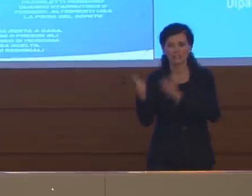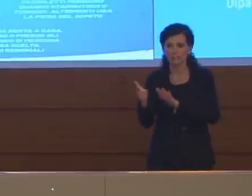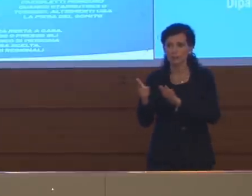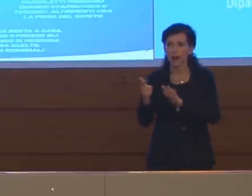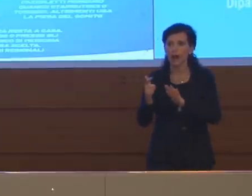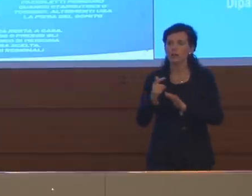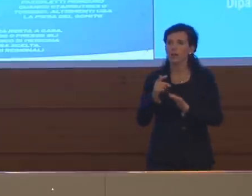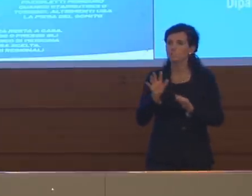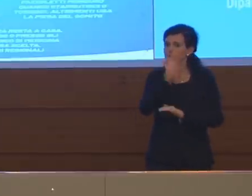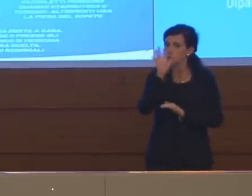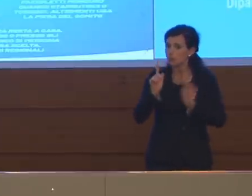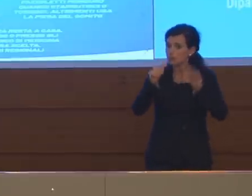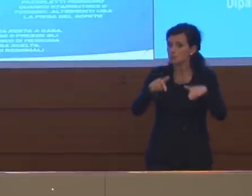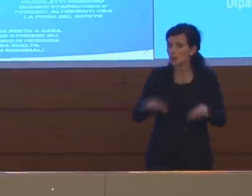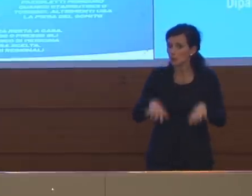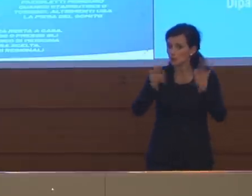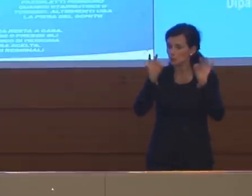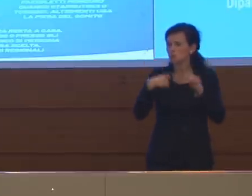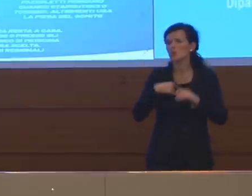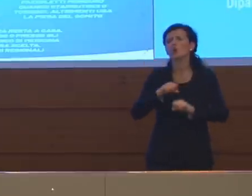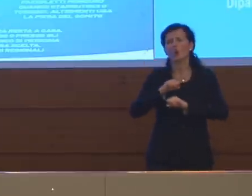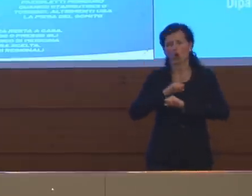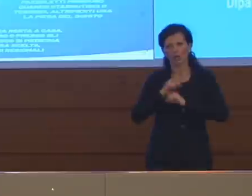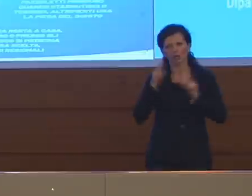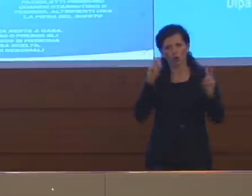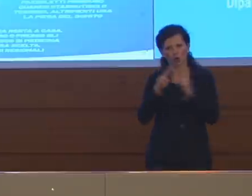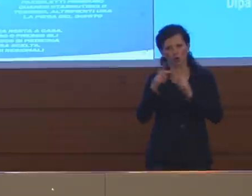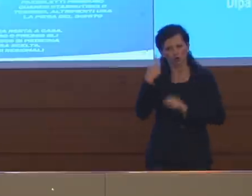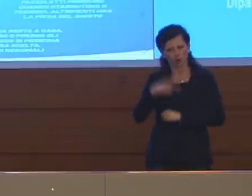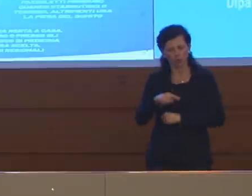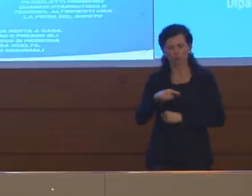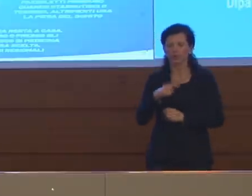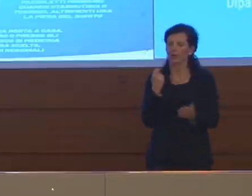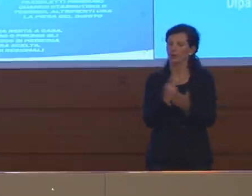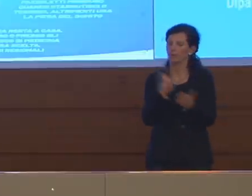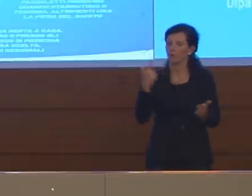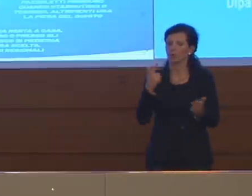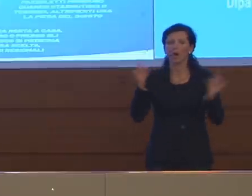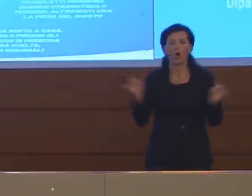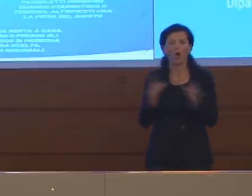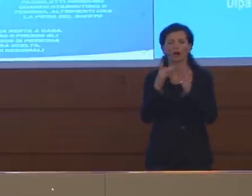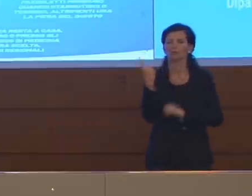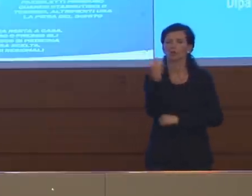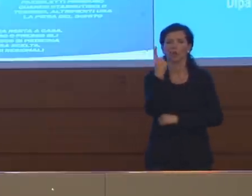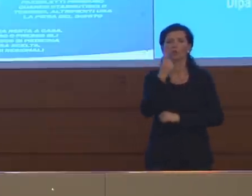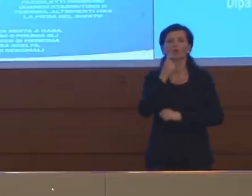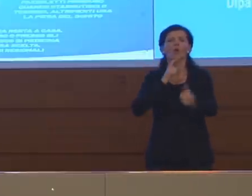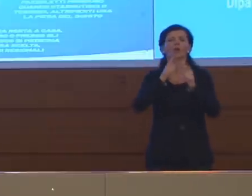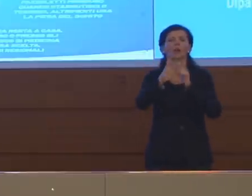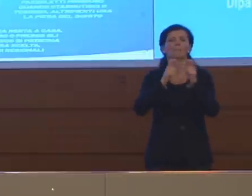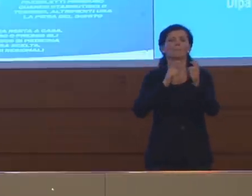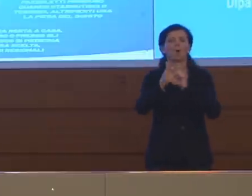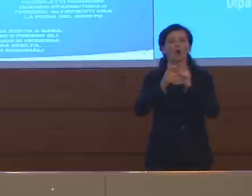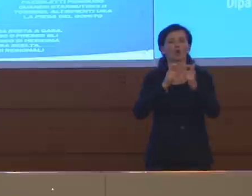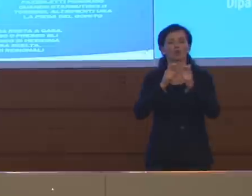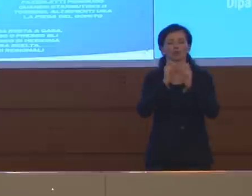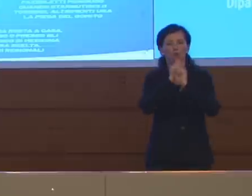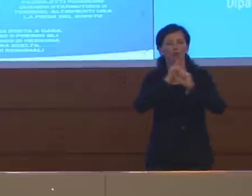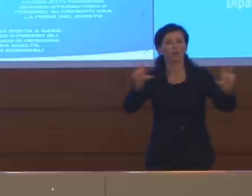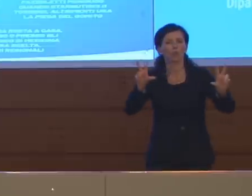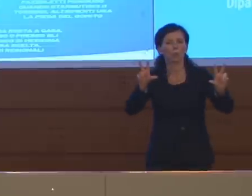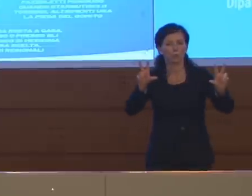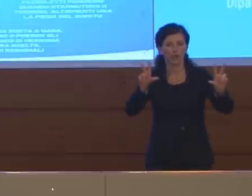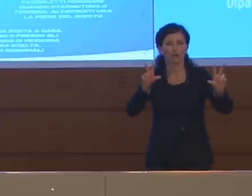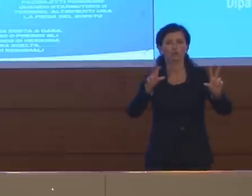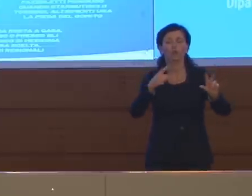Io credo che sia assolutamente saggio mantenere questo tipo di incontri, perché sono l'unica occasione di rapporto dialettico tra i giornalisti